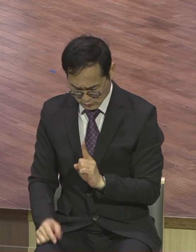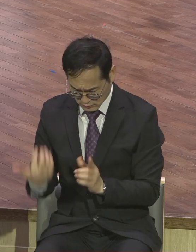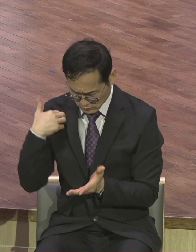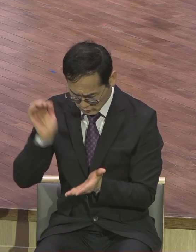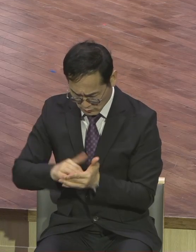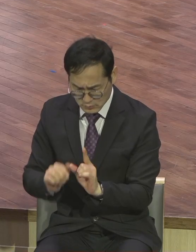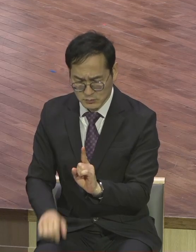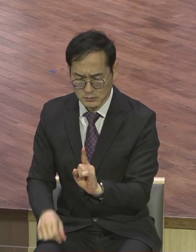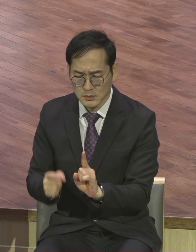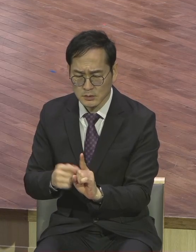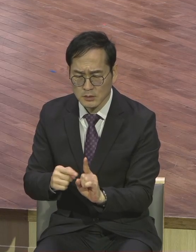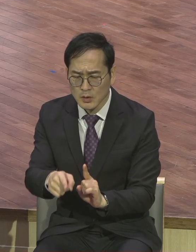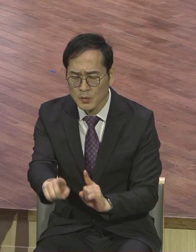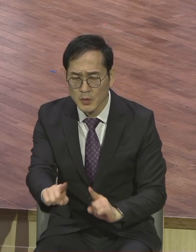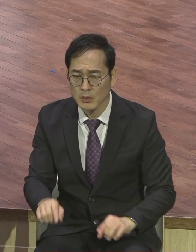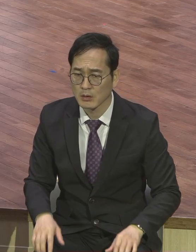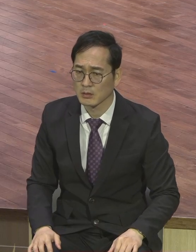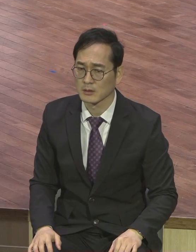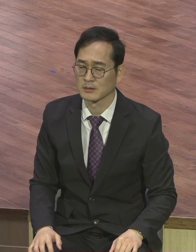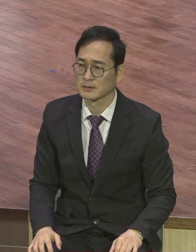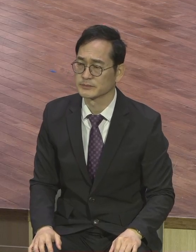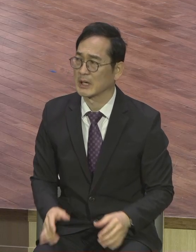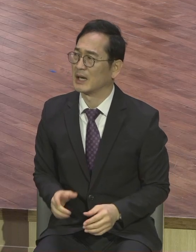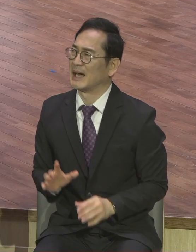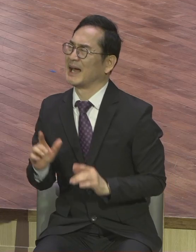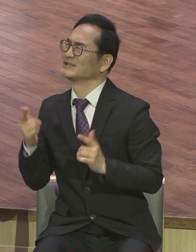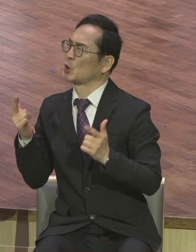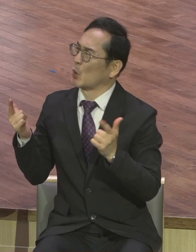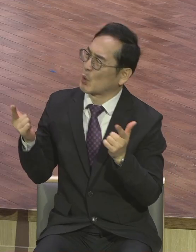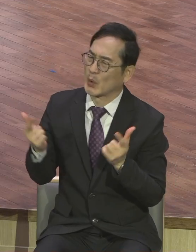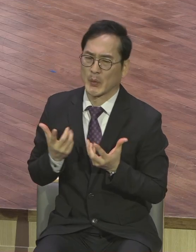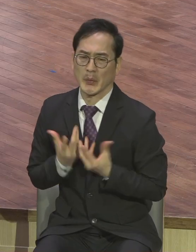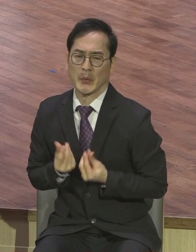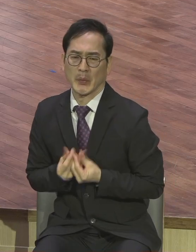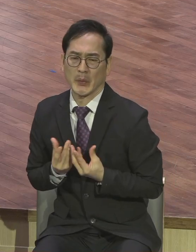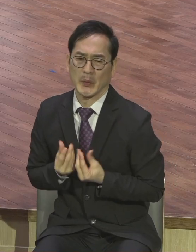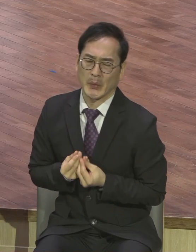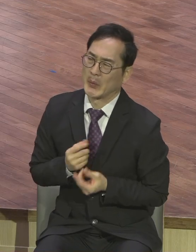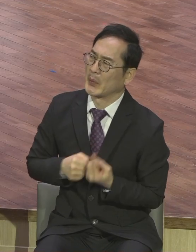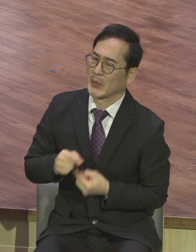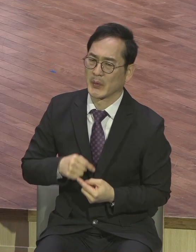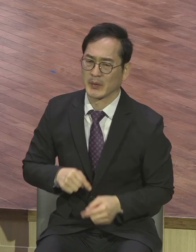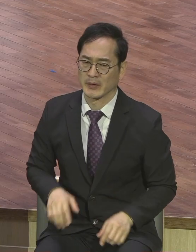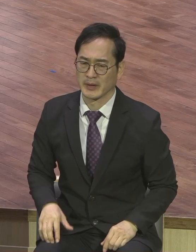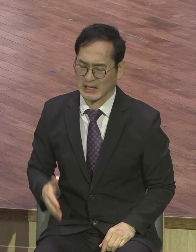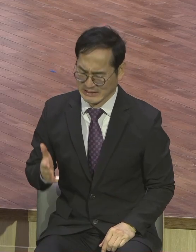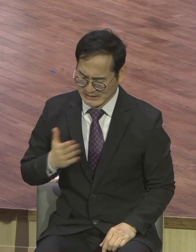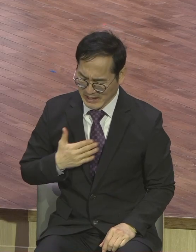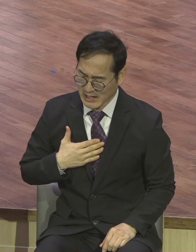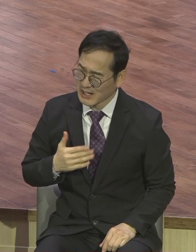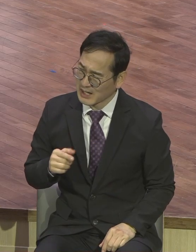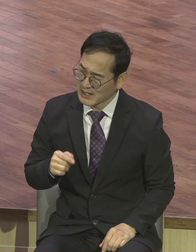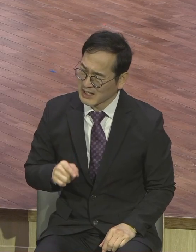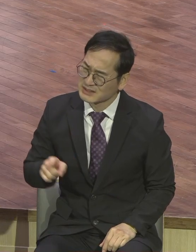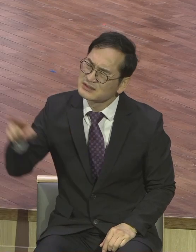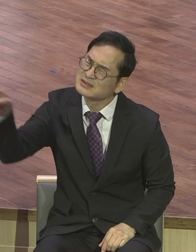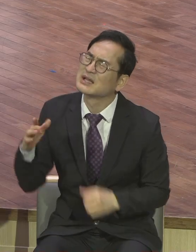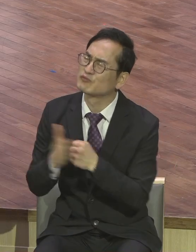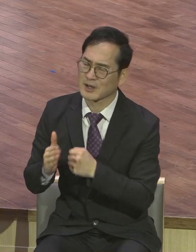그 변명이 뭐냐면 주인에게 책임을 증가하는 변명이에요. 자기 잘못은